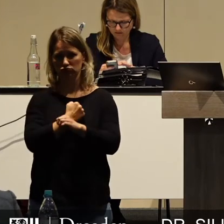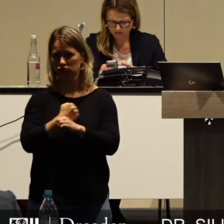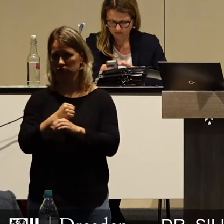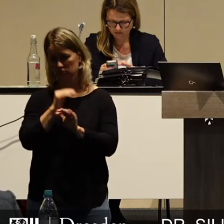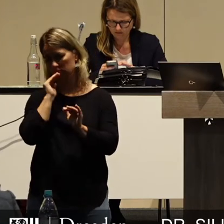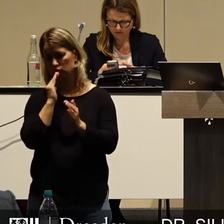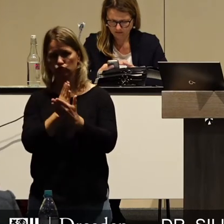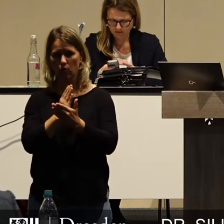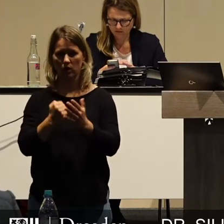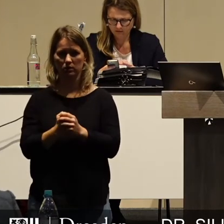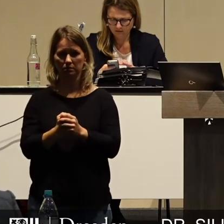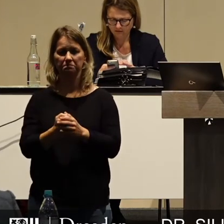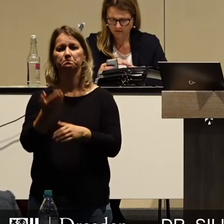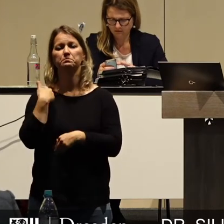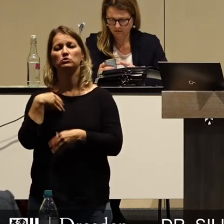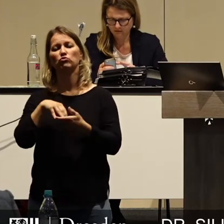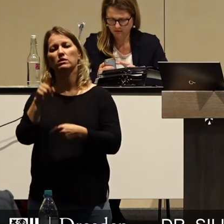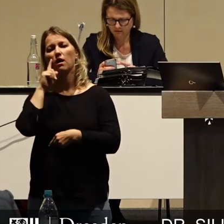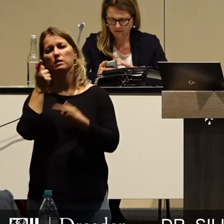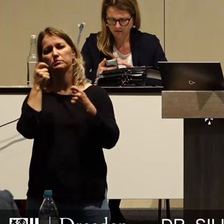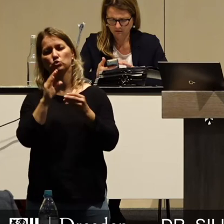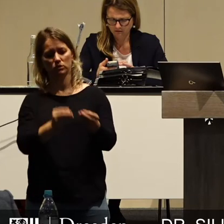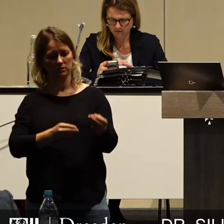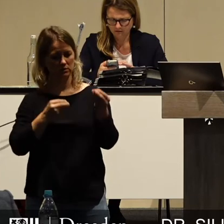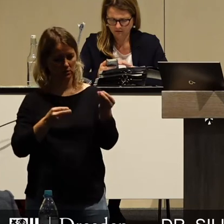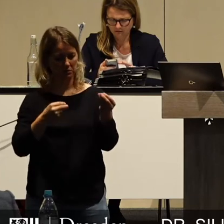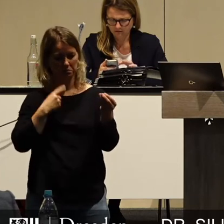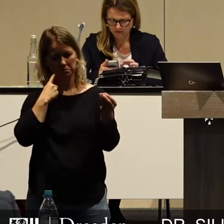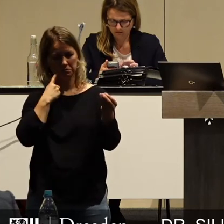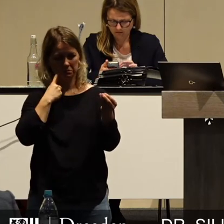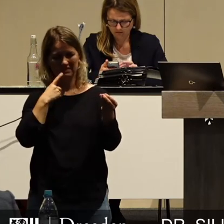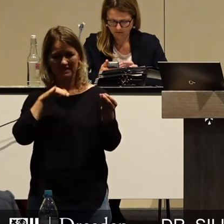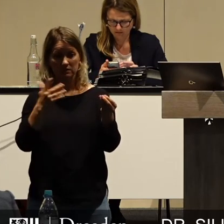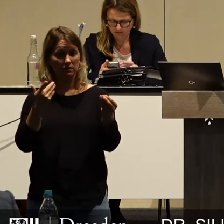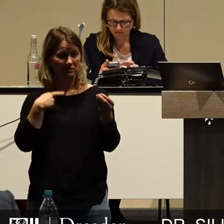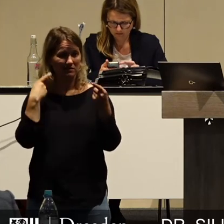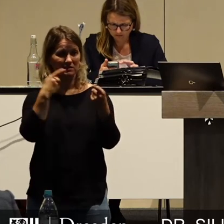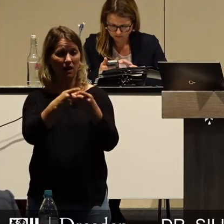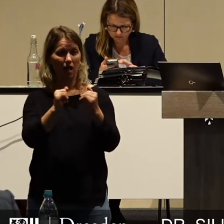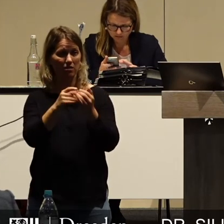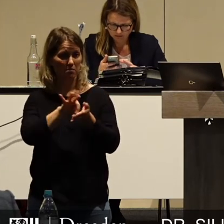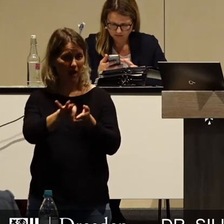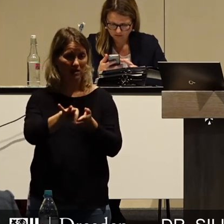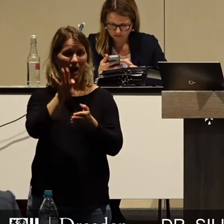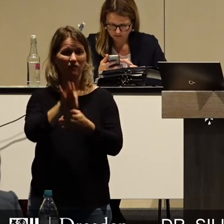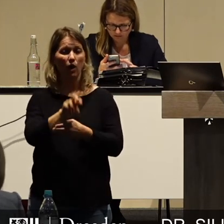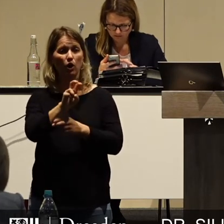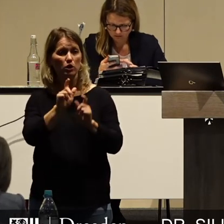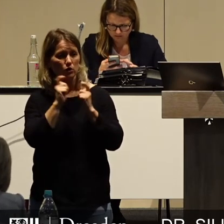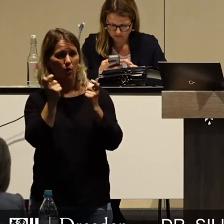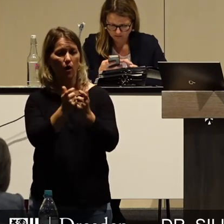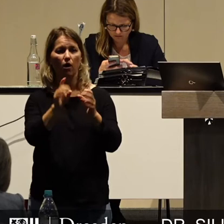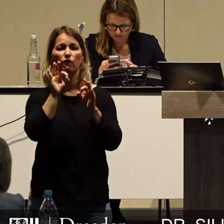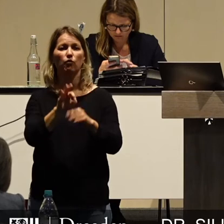Beschlussvorlagen und Absichtserklärungen des Stadtrates anschaut, so sollen nämlich die Kita-Gebühren und die Elternbeiträge für den Kreuzkör erhöht werden